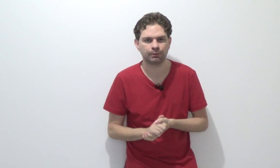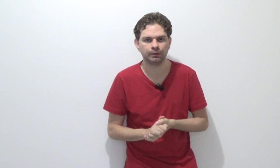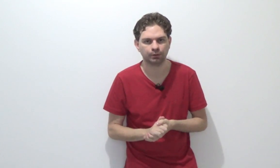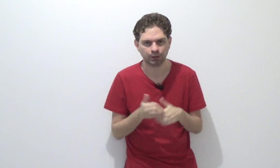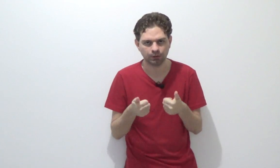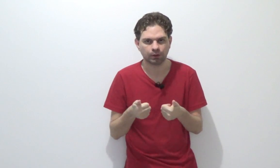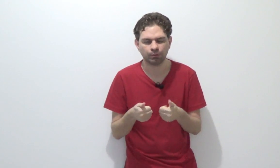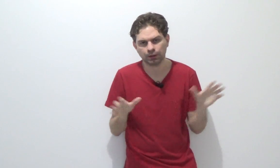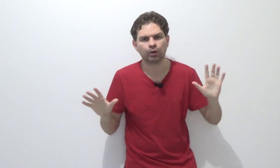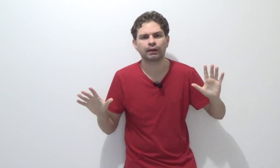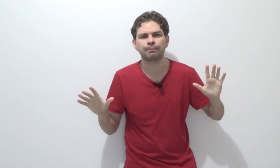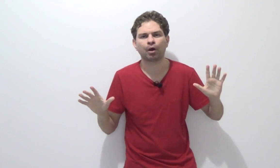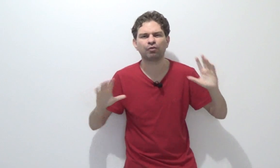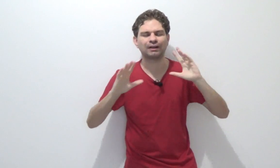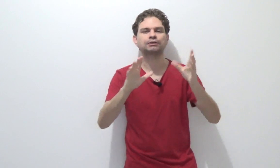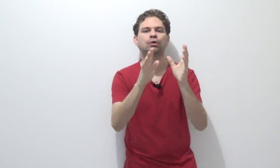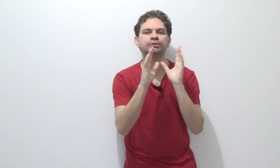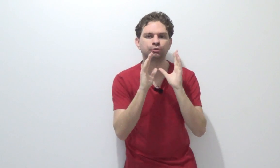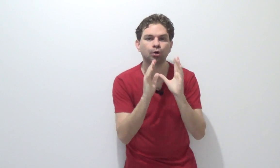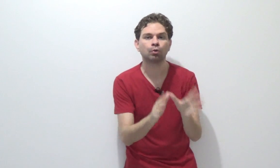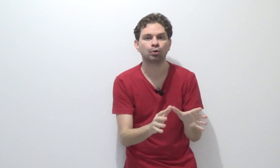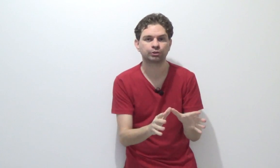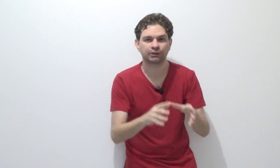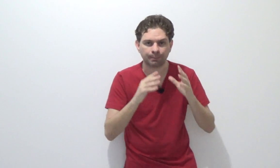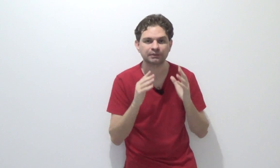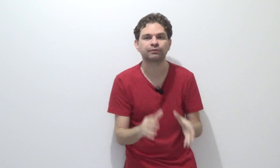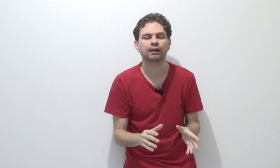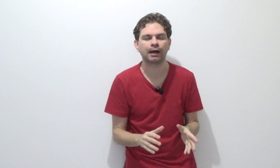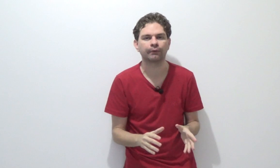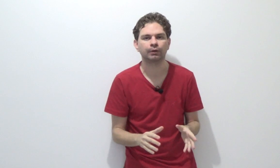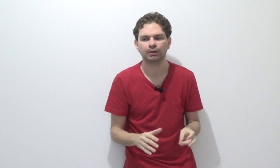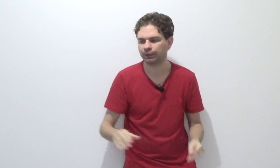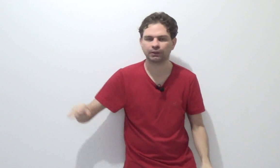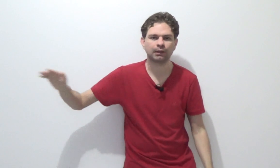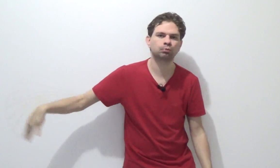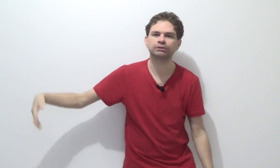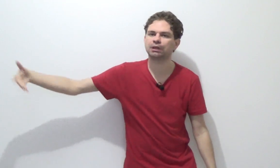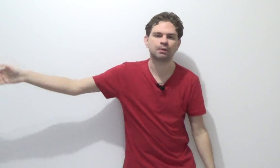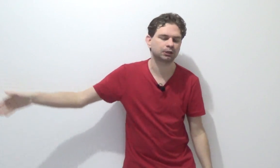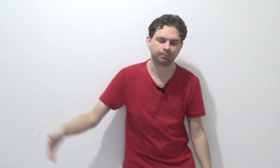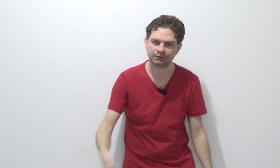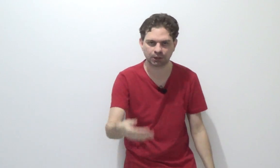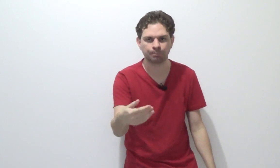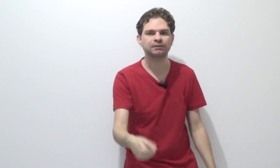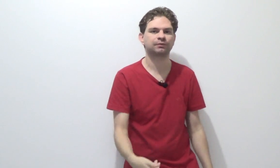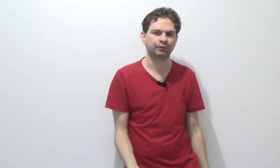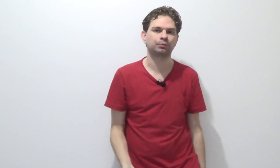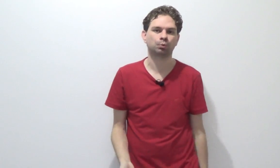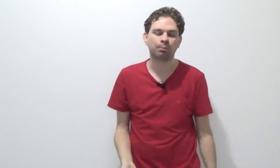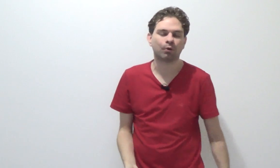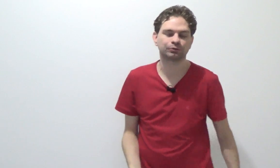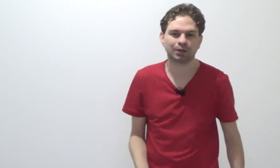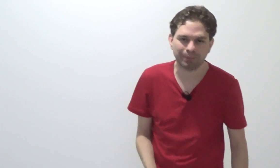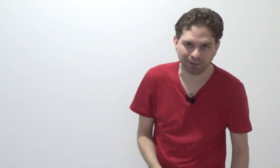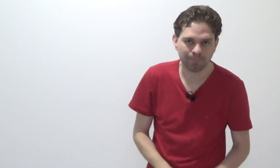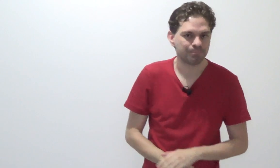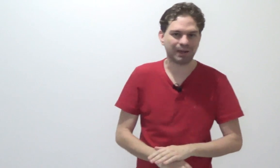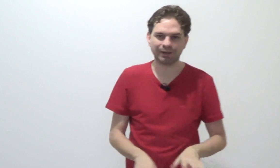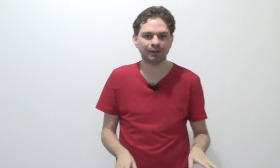aí. Então, na hora da prova, clássico é homicídio doloso, que já tá pacificado. Mas daqui a duas semanas pode ser que pacifique um culposo também. Nada